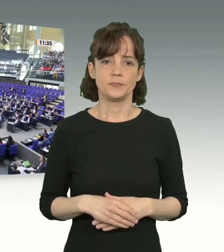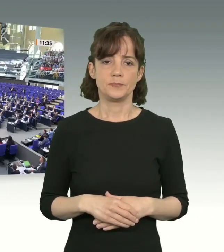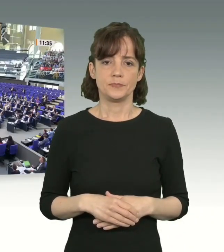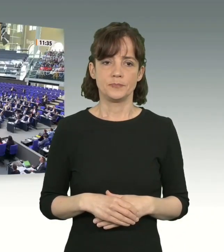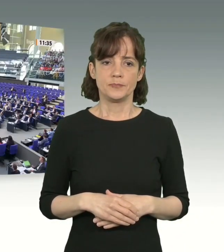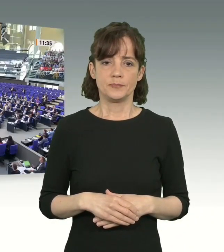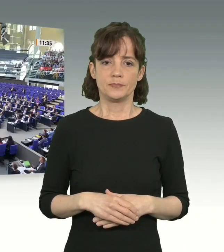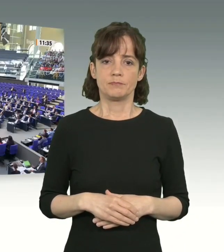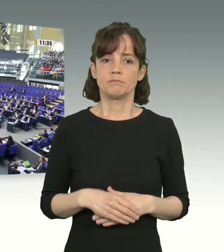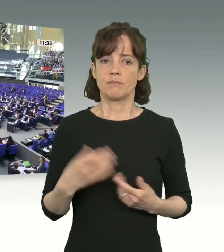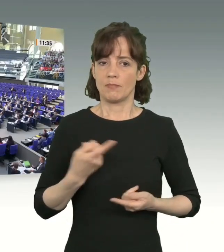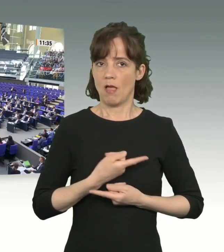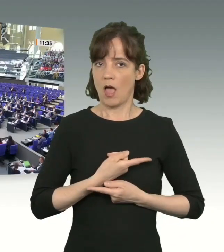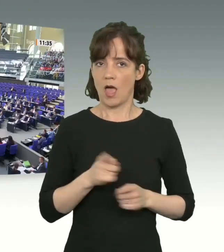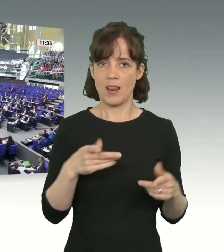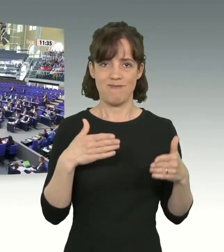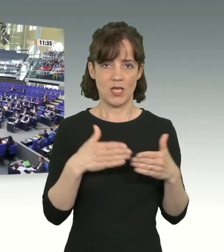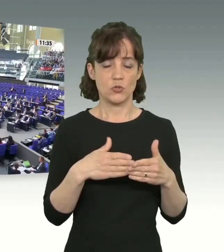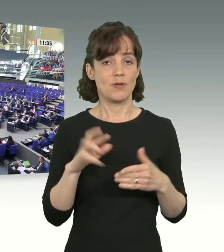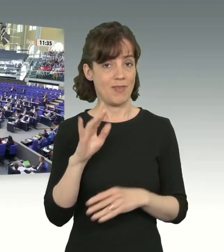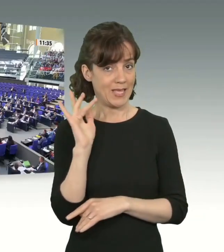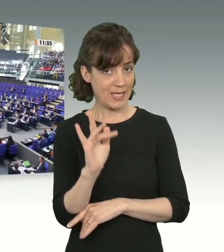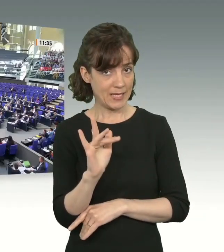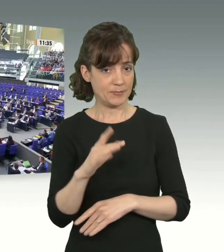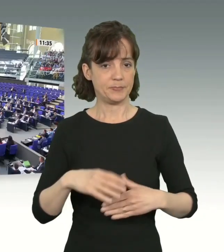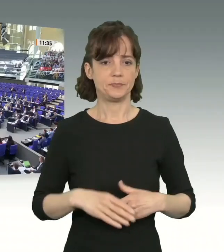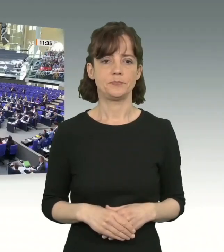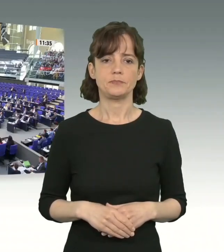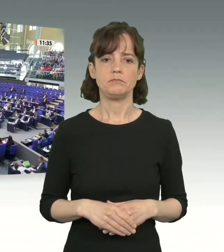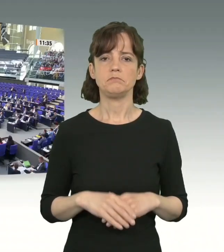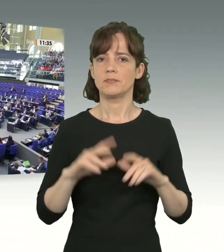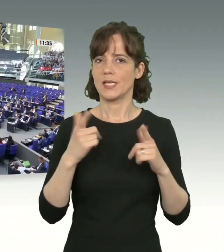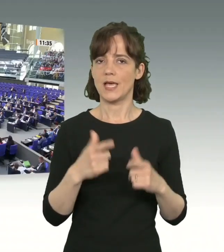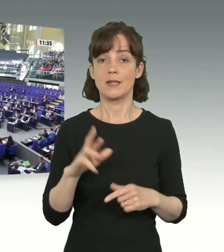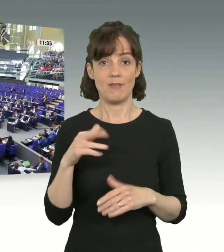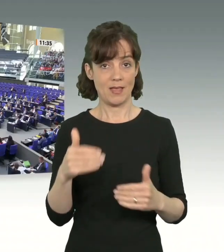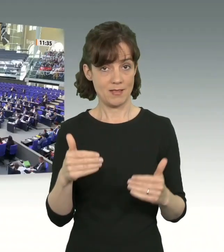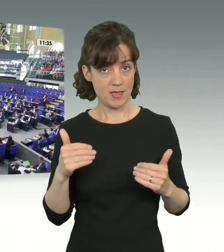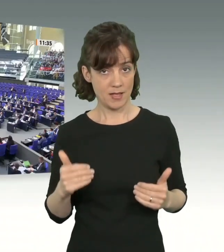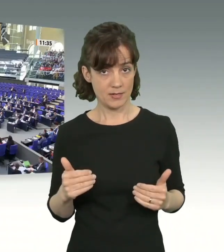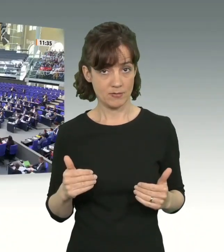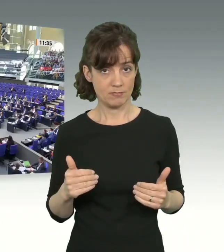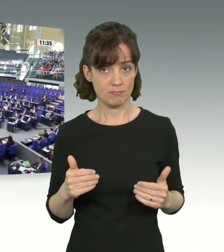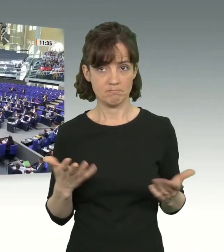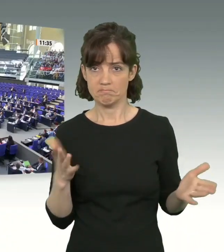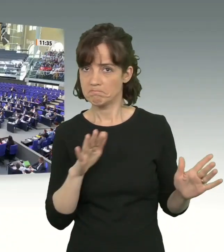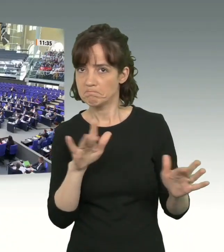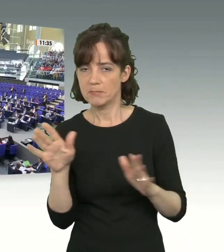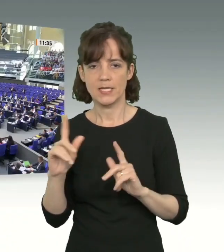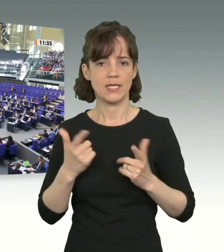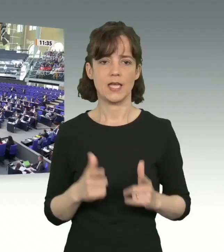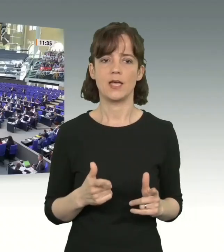Das sind alle Fraktionen. Wer stimmt dagegen? Das ist niemand. Wer enthält sich? Das sehe ich auch nicht.